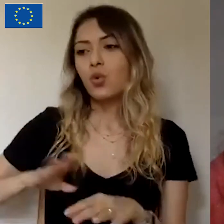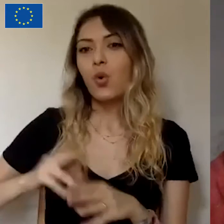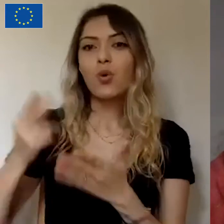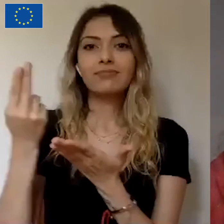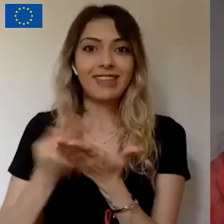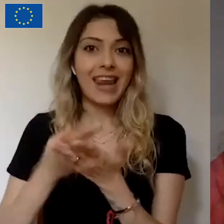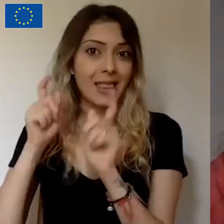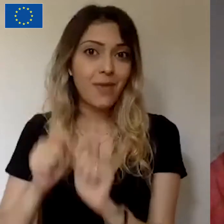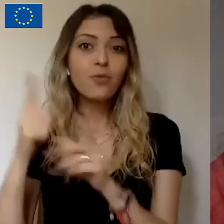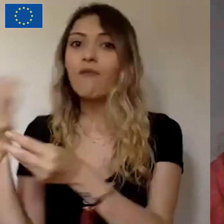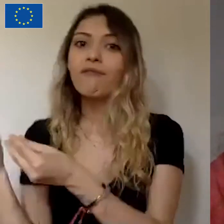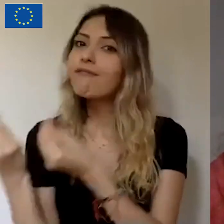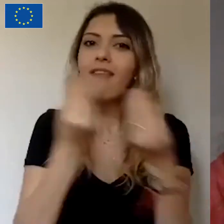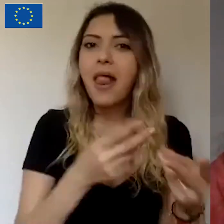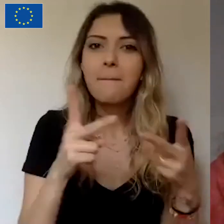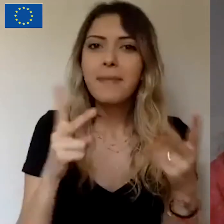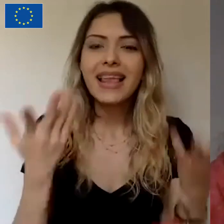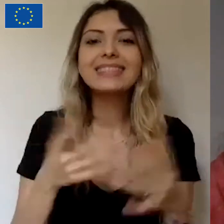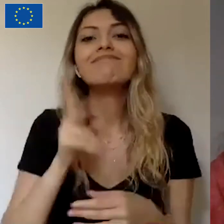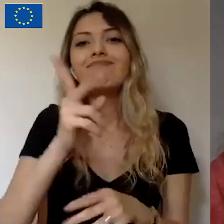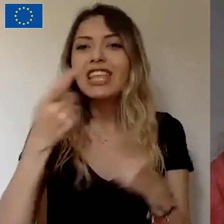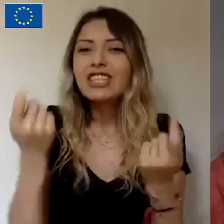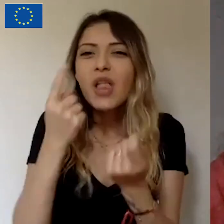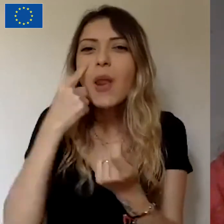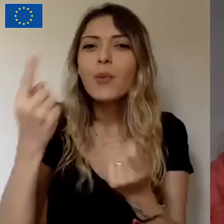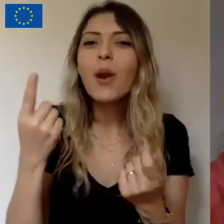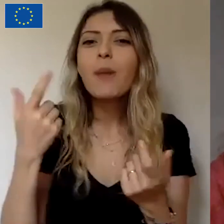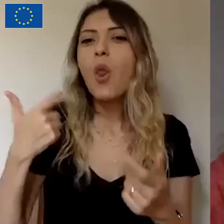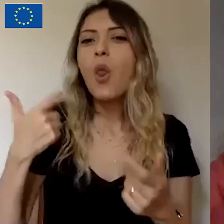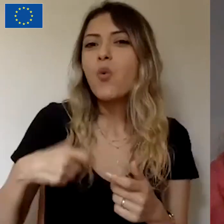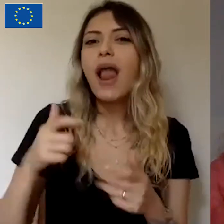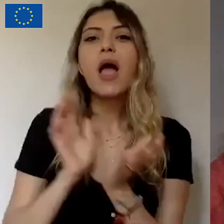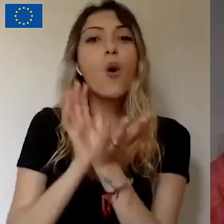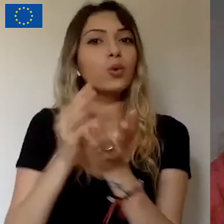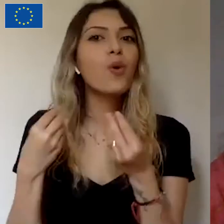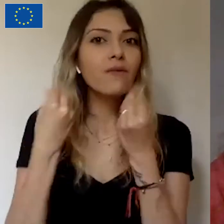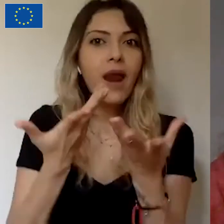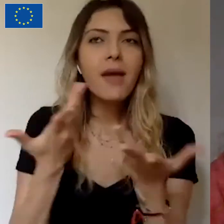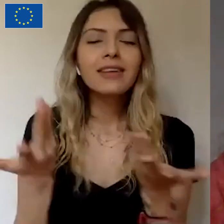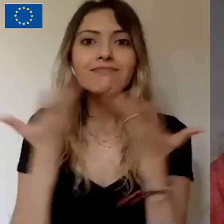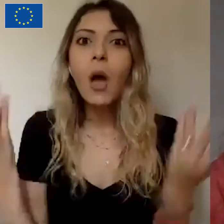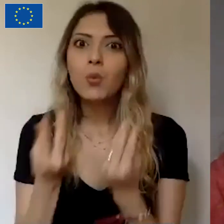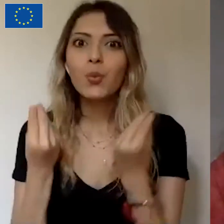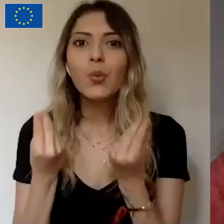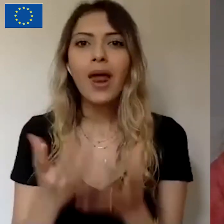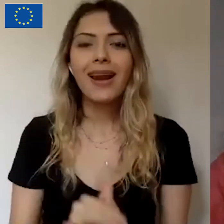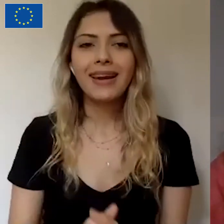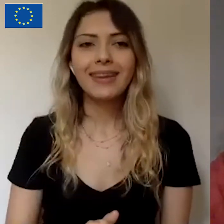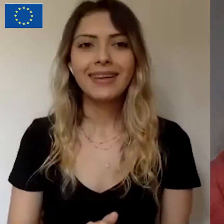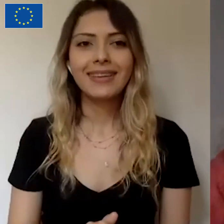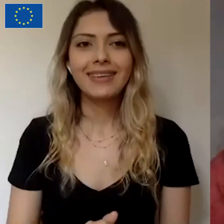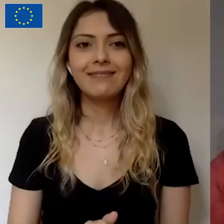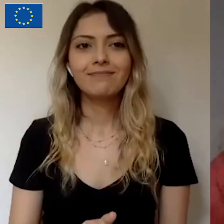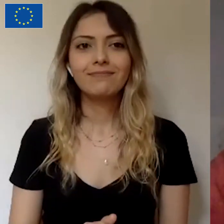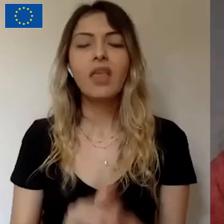yapacağınız işlere özel destekçilerin de hoşuna gidebilecek yaratıcı ödül seçenekleri bulabilirsiniz. Başarılı